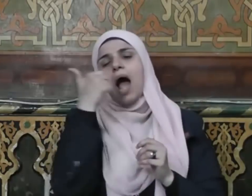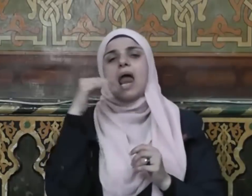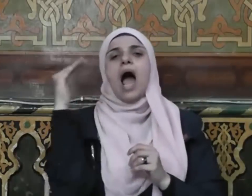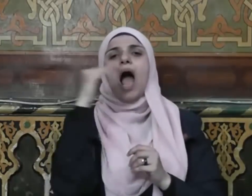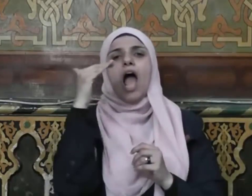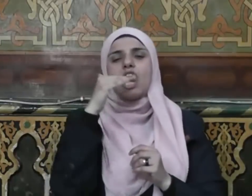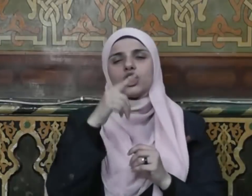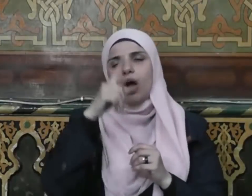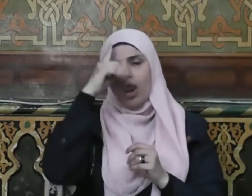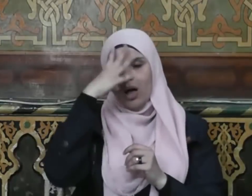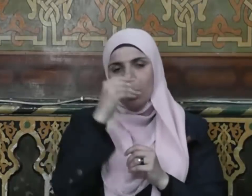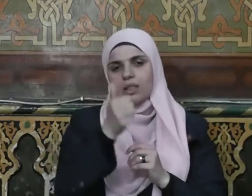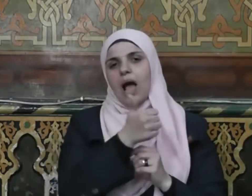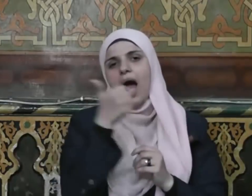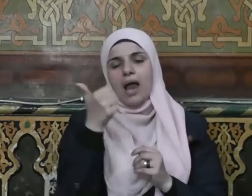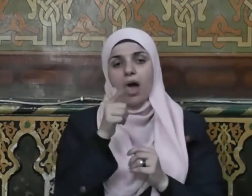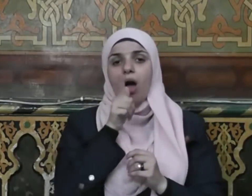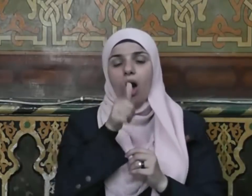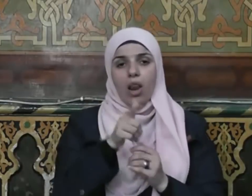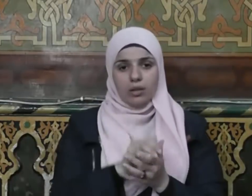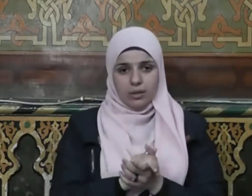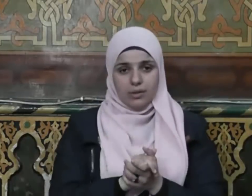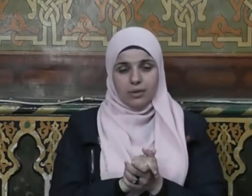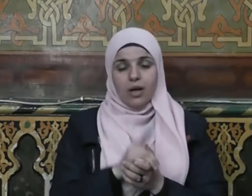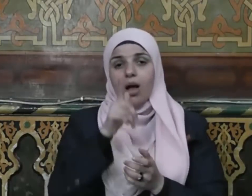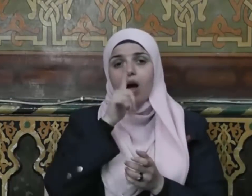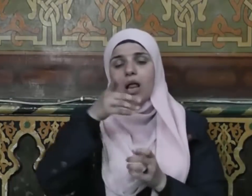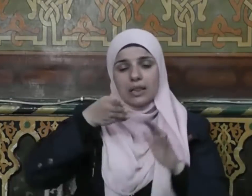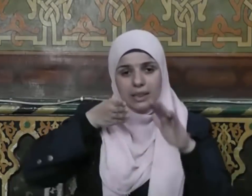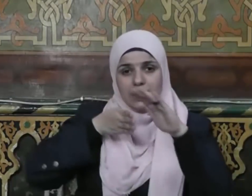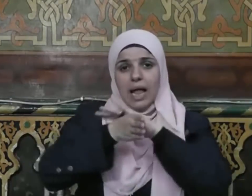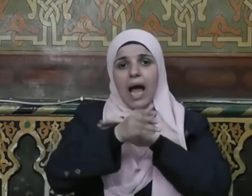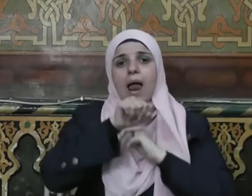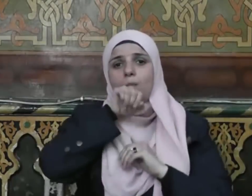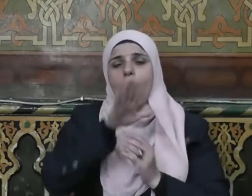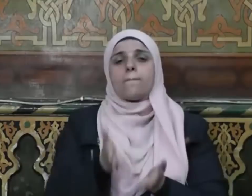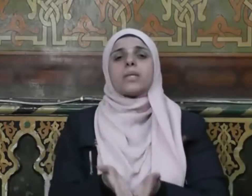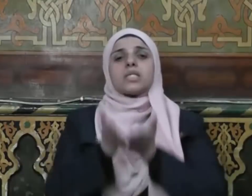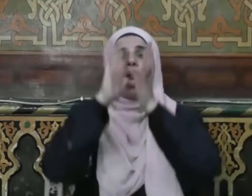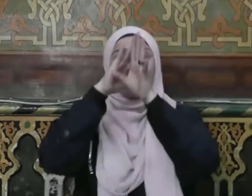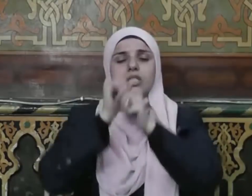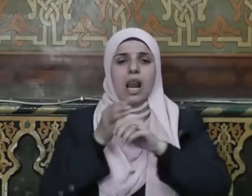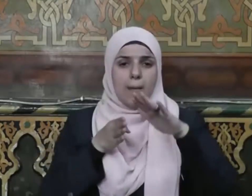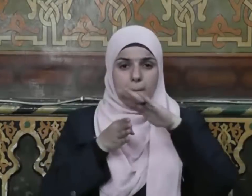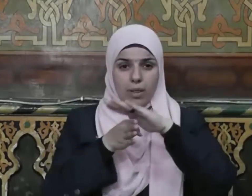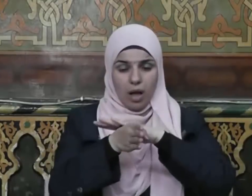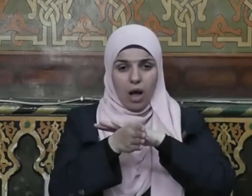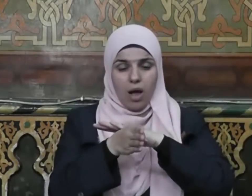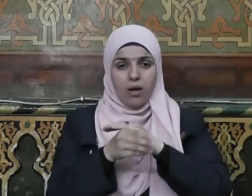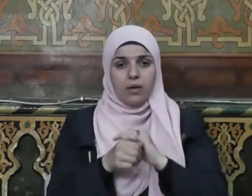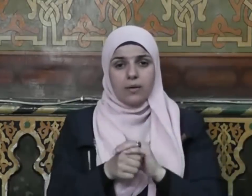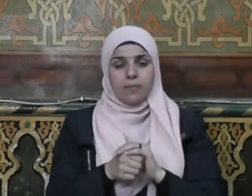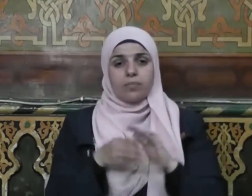عائشة رضي الله عنها قالت دخل رسول الله صلى الله عليه وسلم